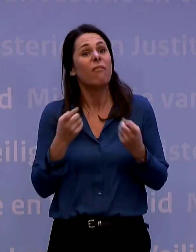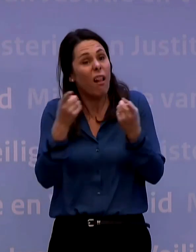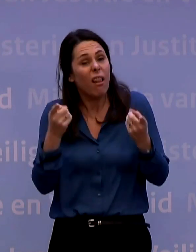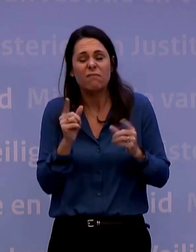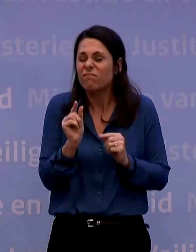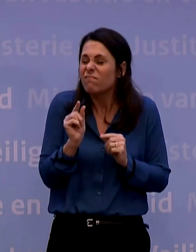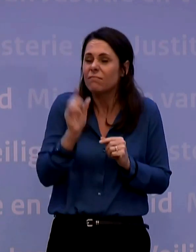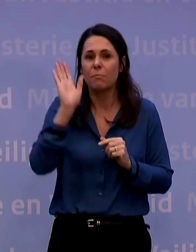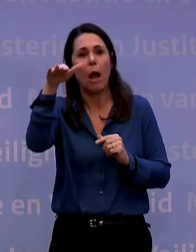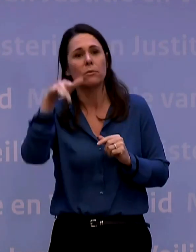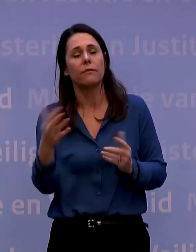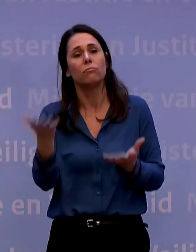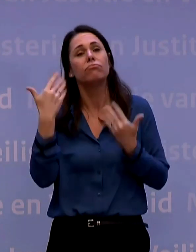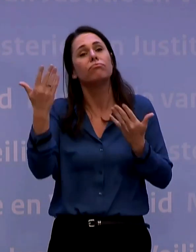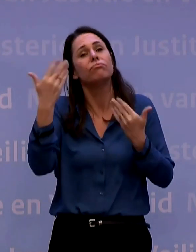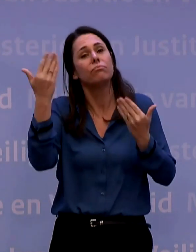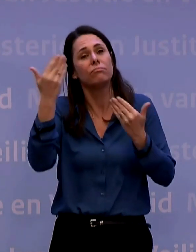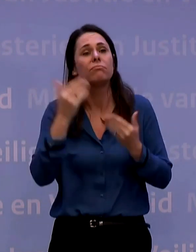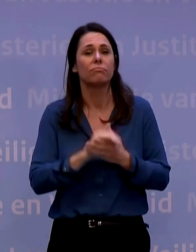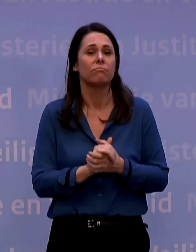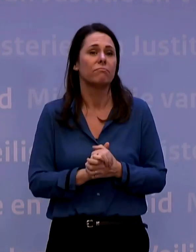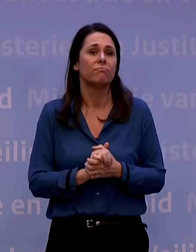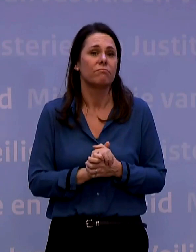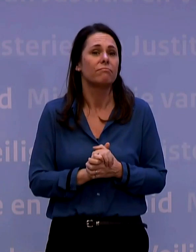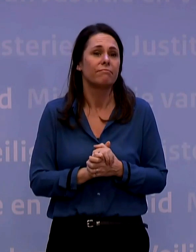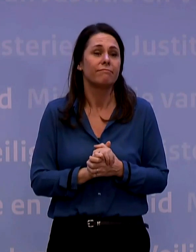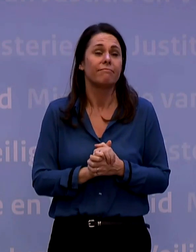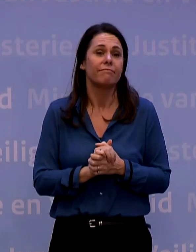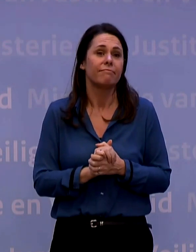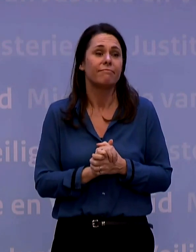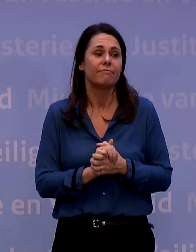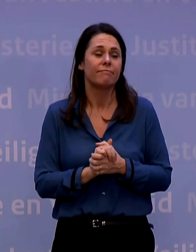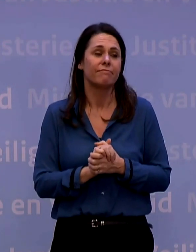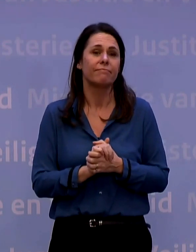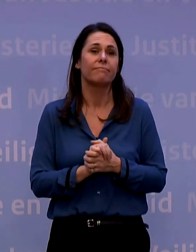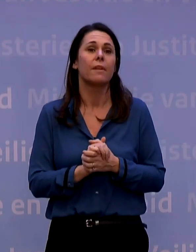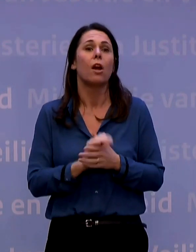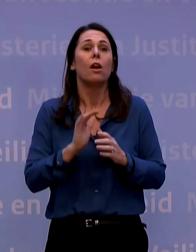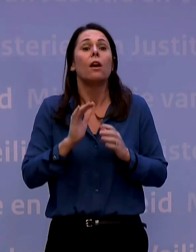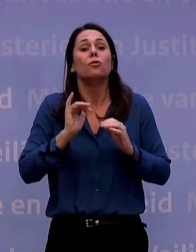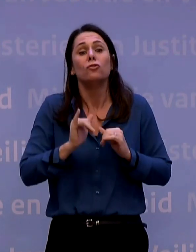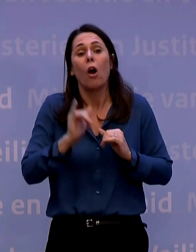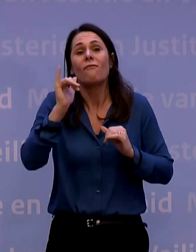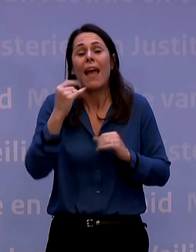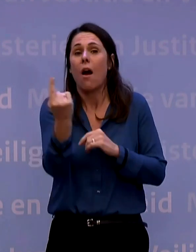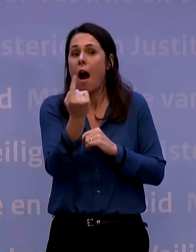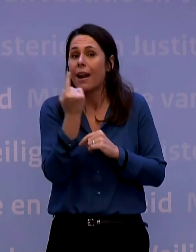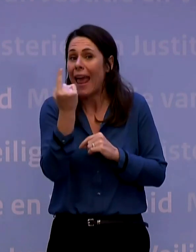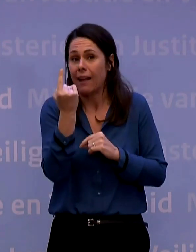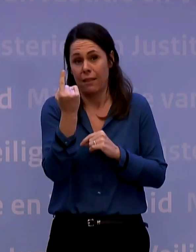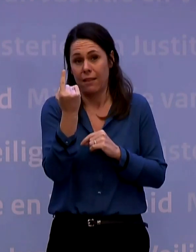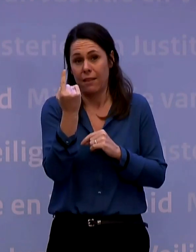voor een frisse neus, doe dat ook zoveel mogelijk alleen. En zeker niet